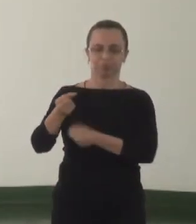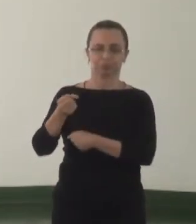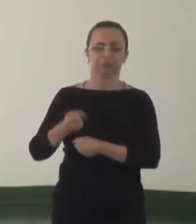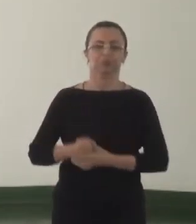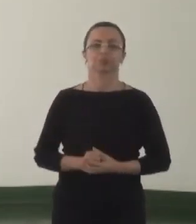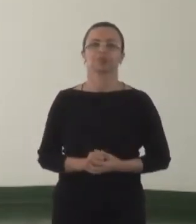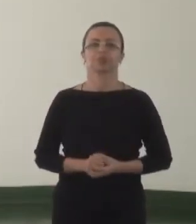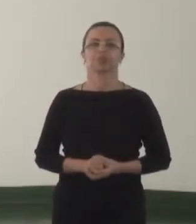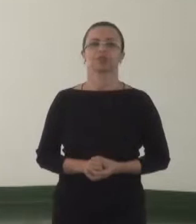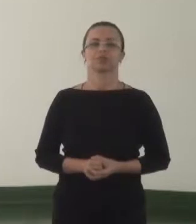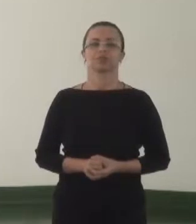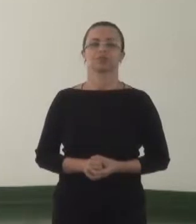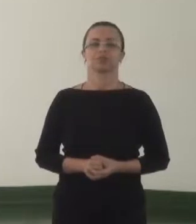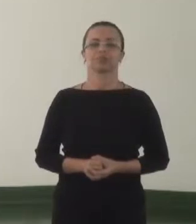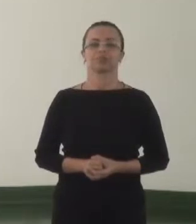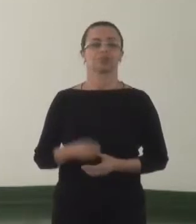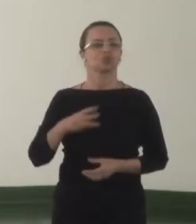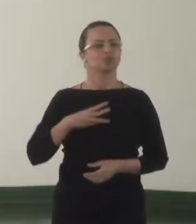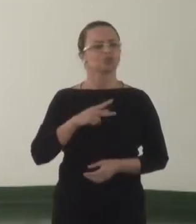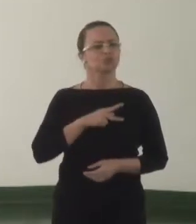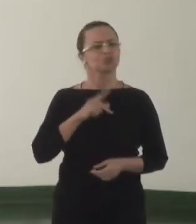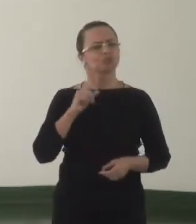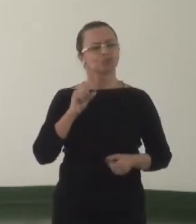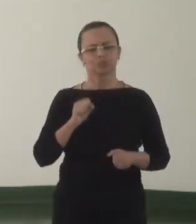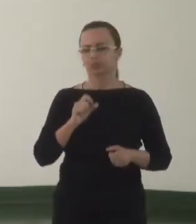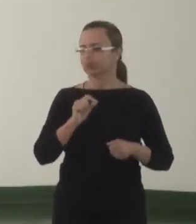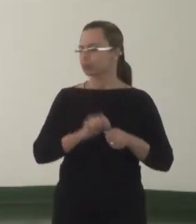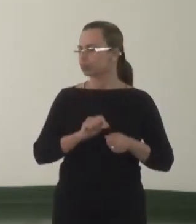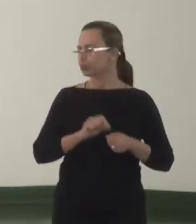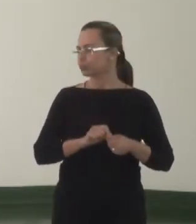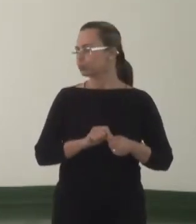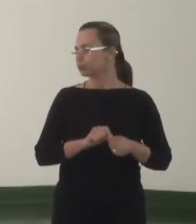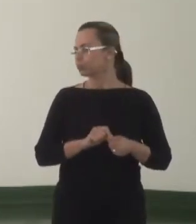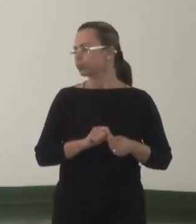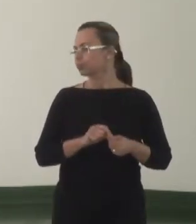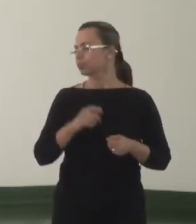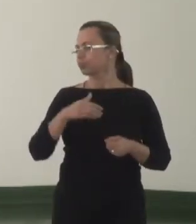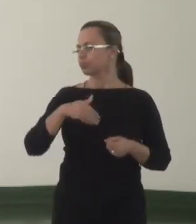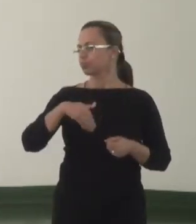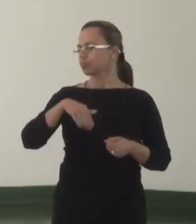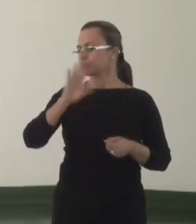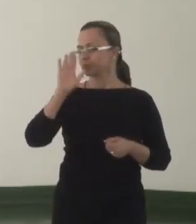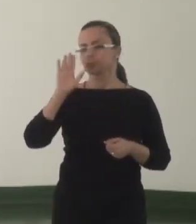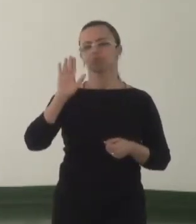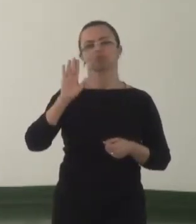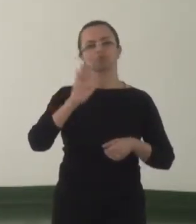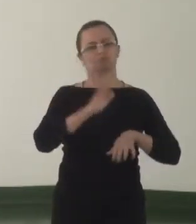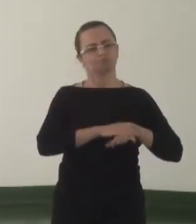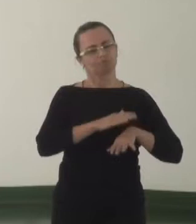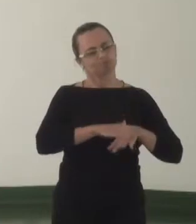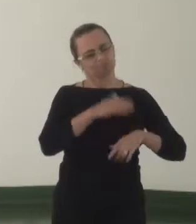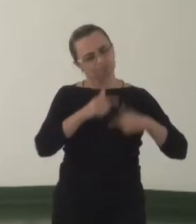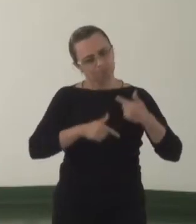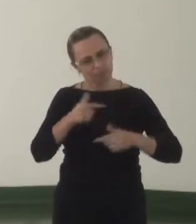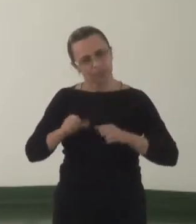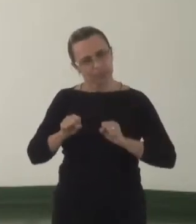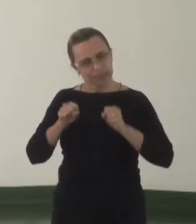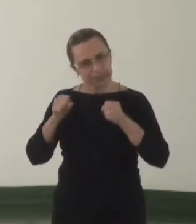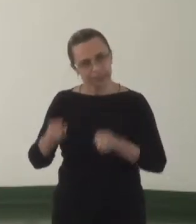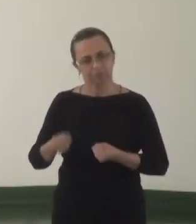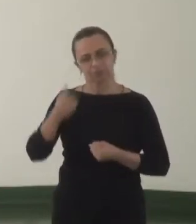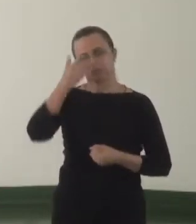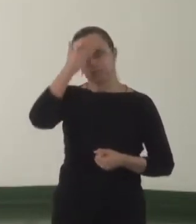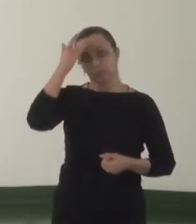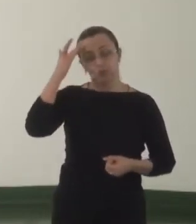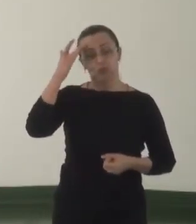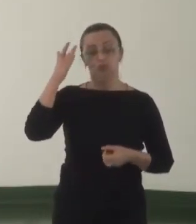pode fazer? Ministério Público pode fazer que o Ministério Público seja mais proativo na defesa das pessoas